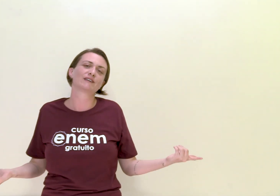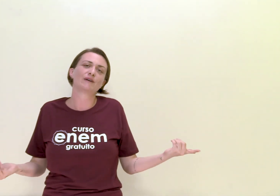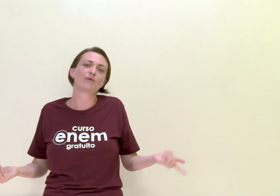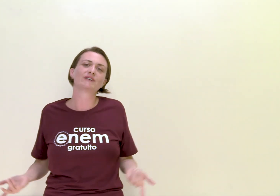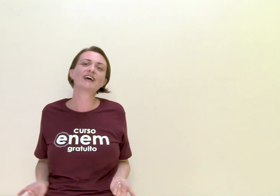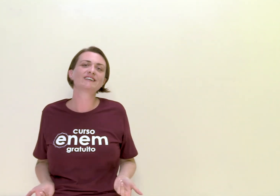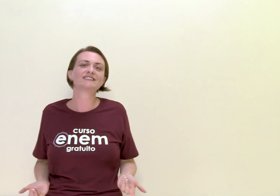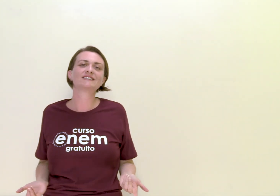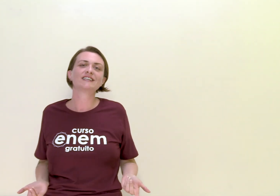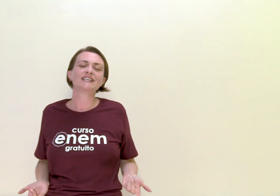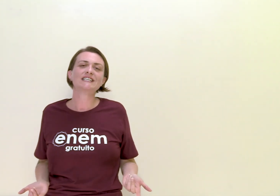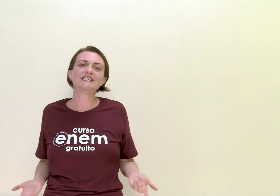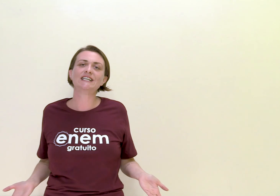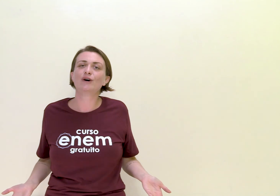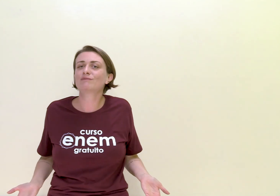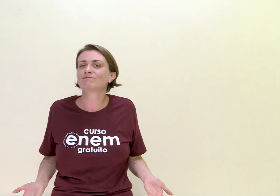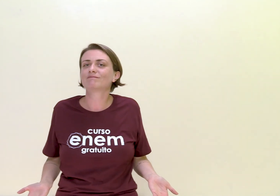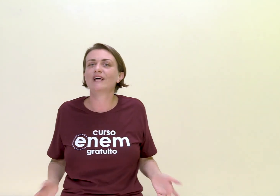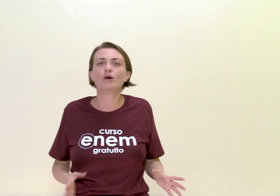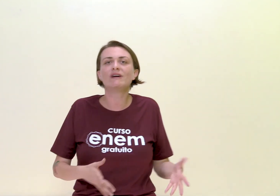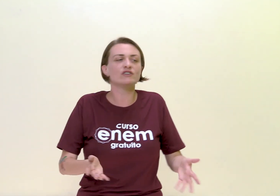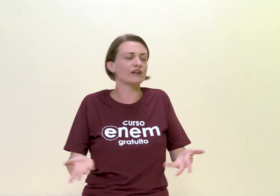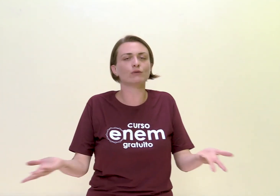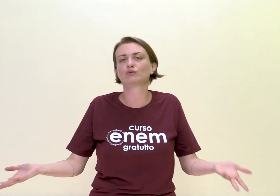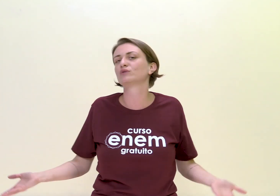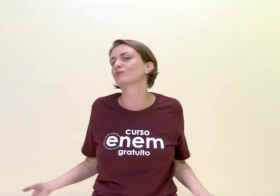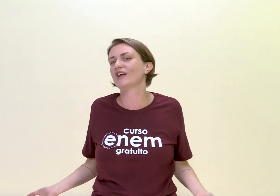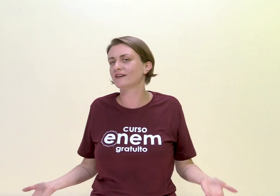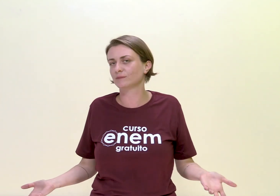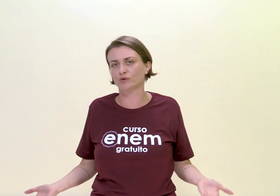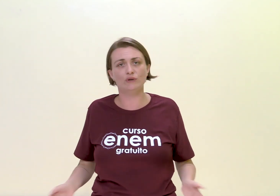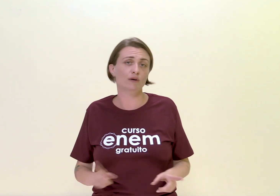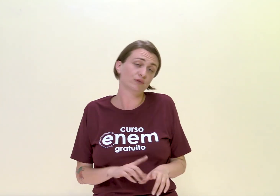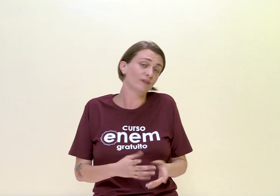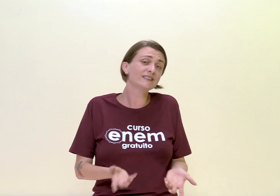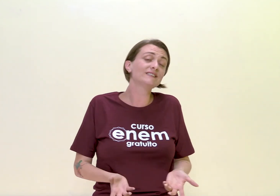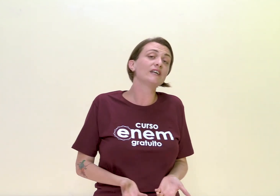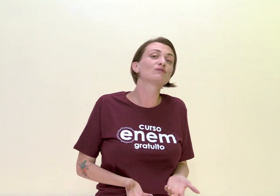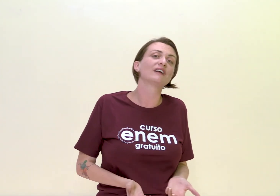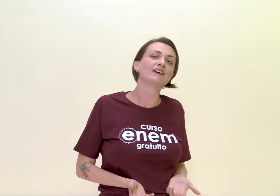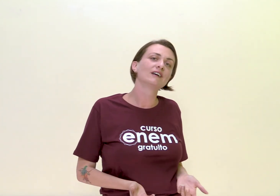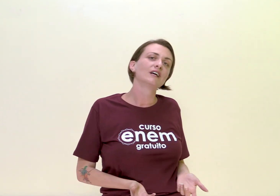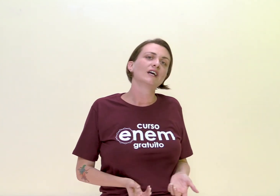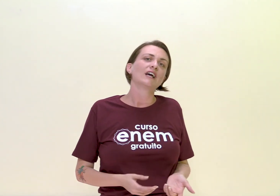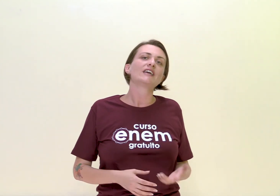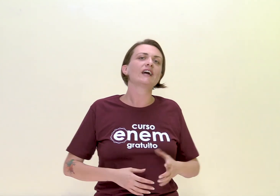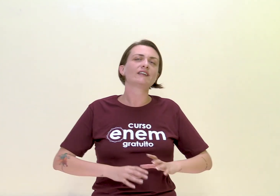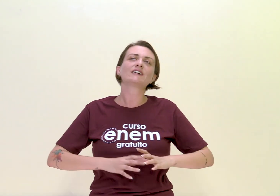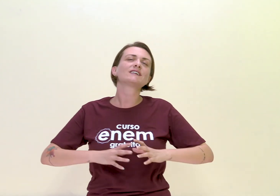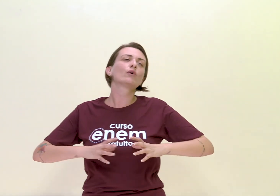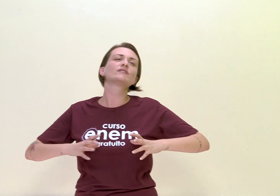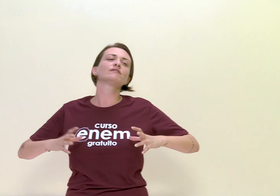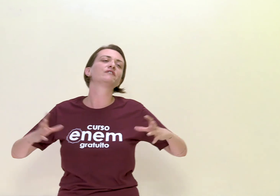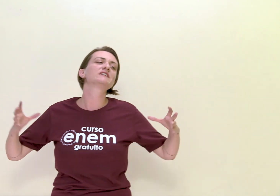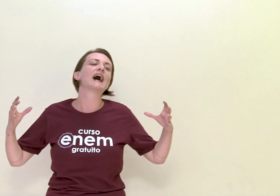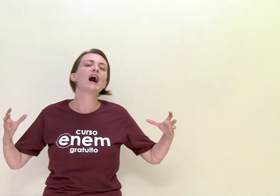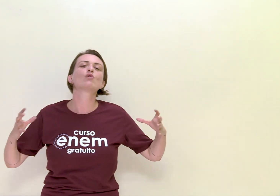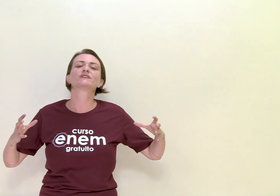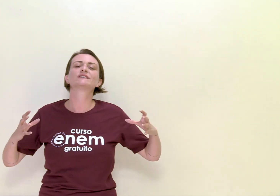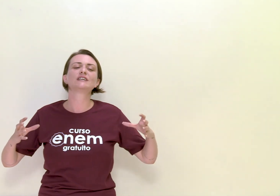escolher uma delas, se não, como é que vai chegar com duas mulheres em Portugal? Isso não é aceito lá. E aí tem essa coisa final, assim,